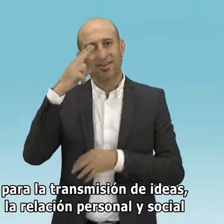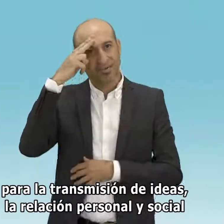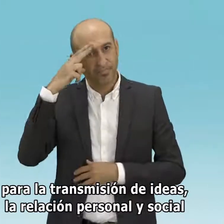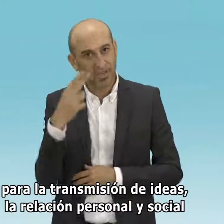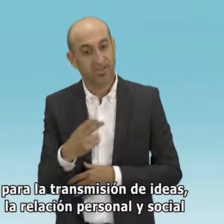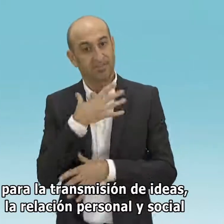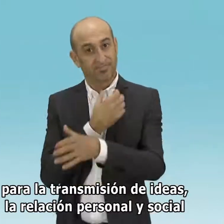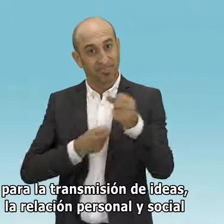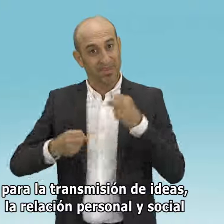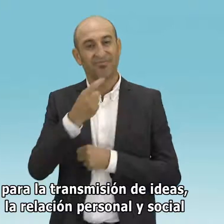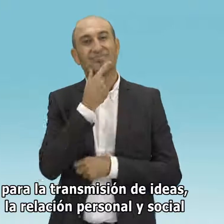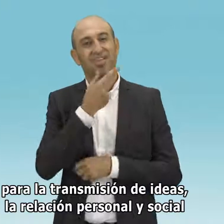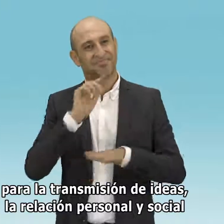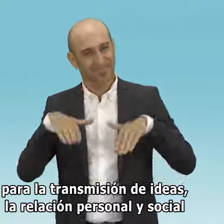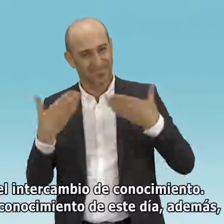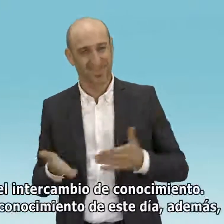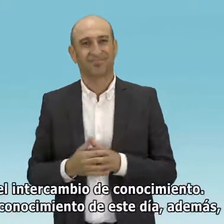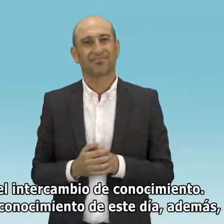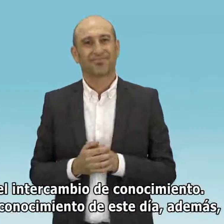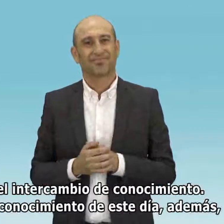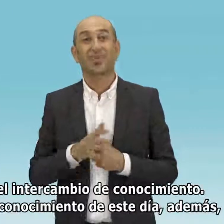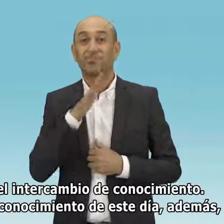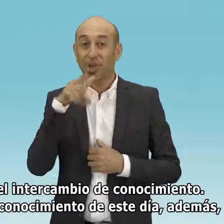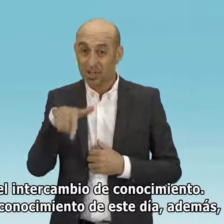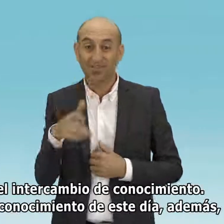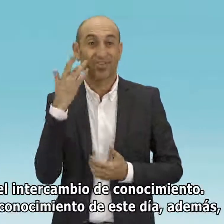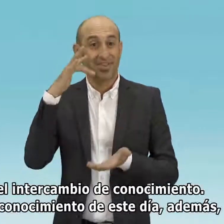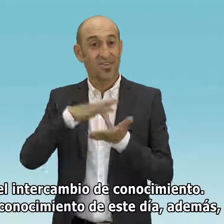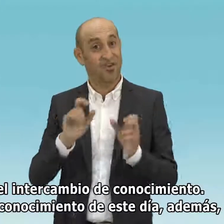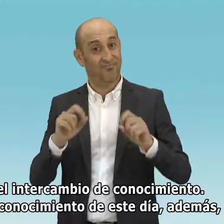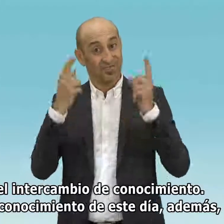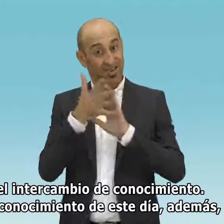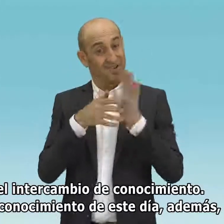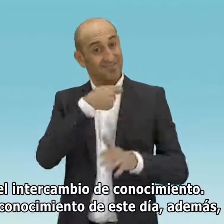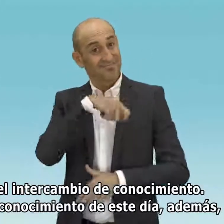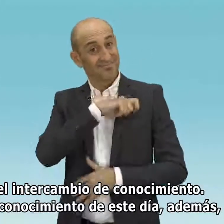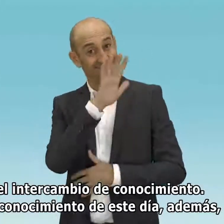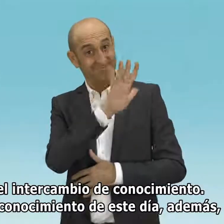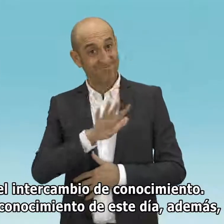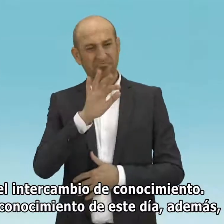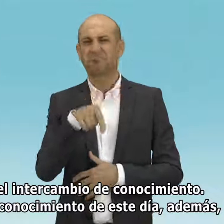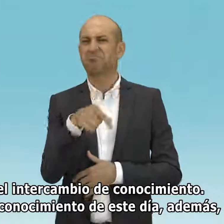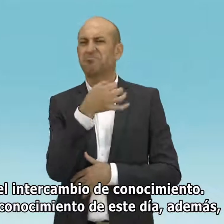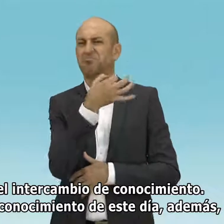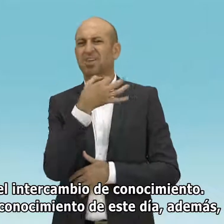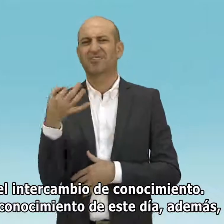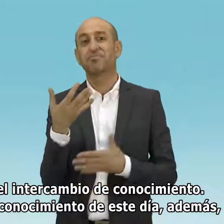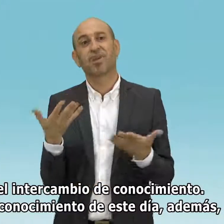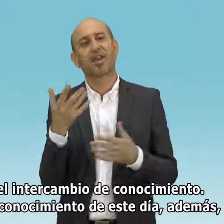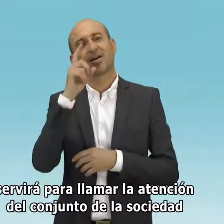la relación personal y social y el intercambio de conocimiento. El reconocimiento de este día, además,